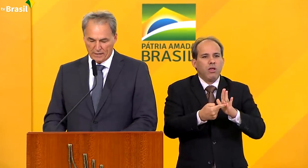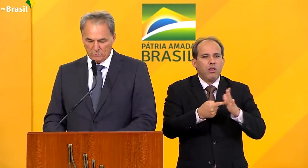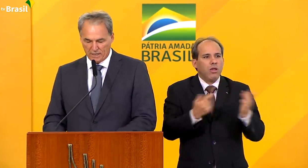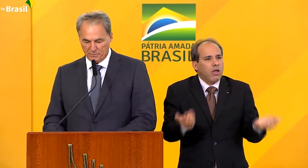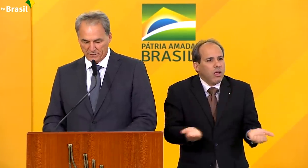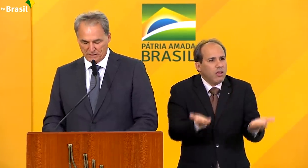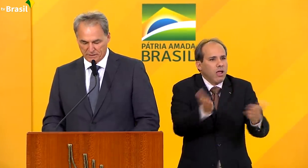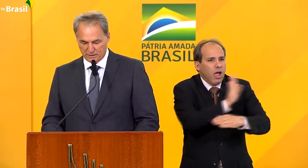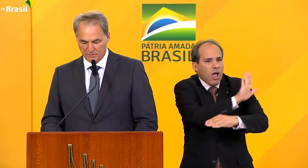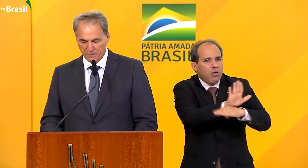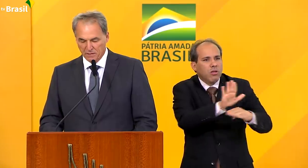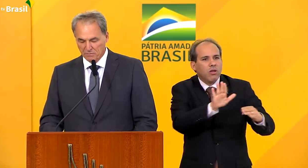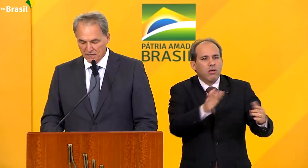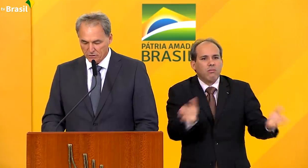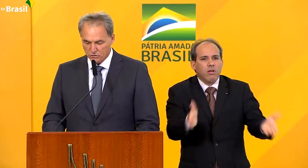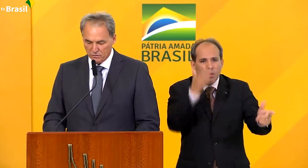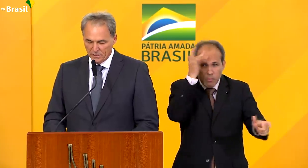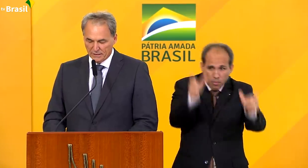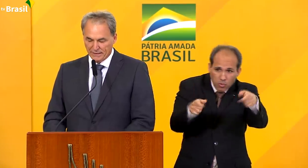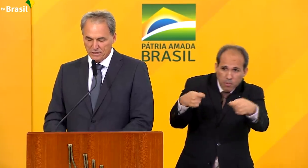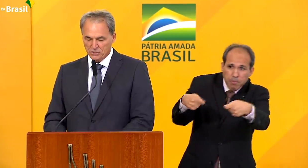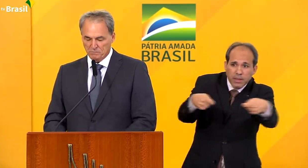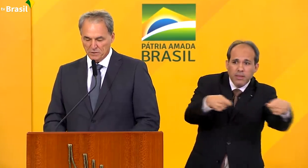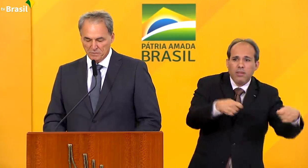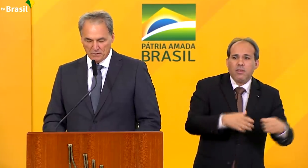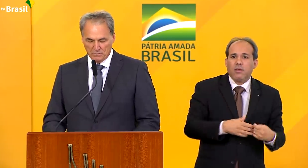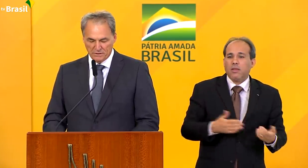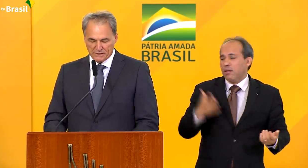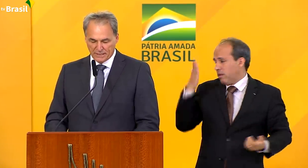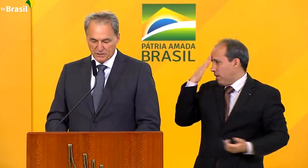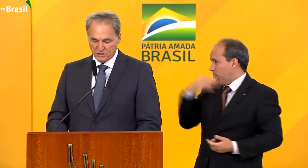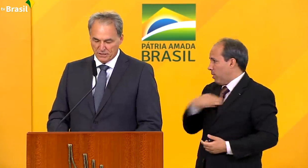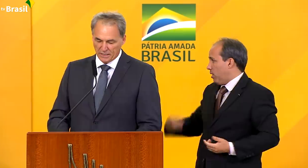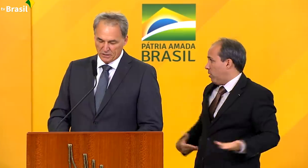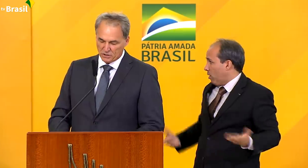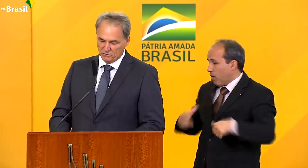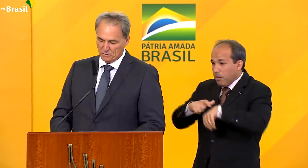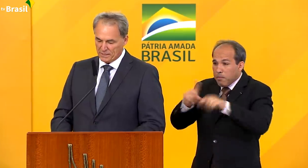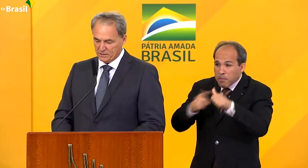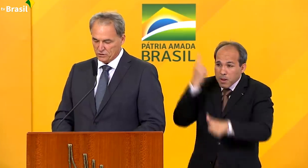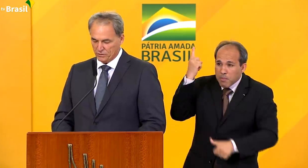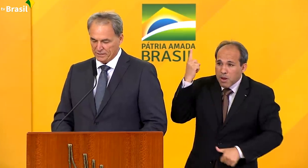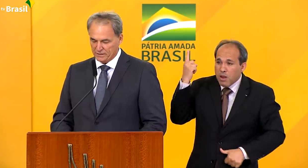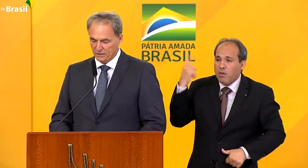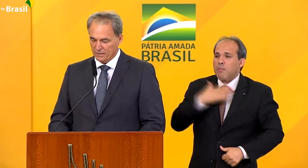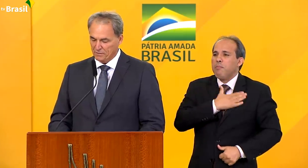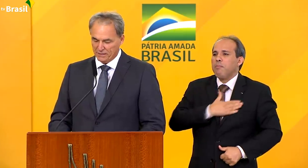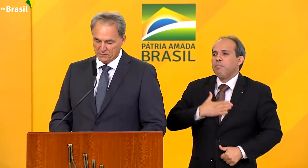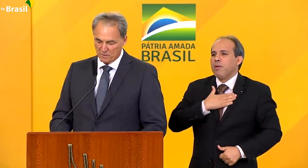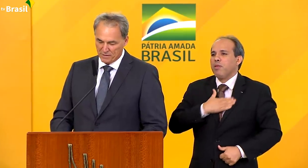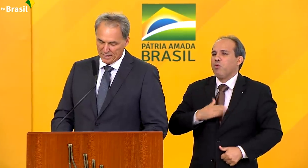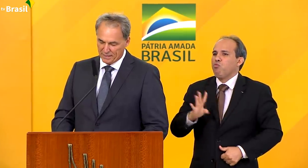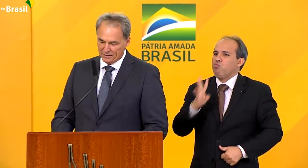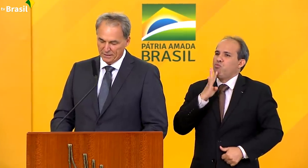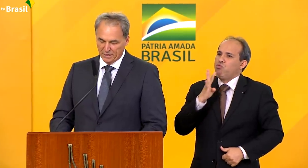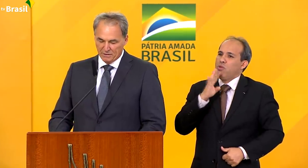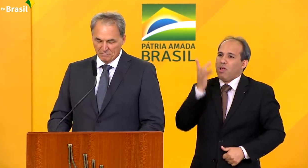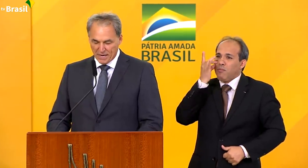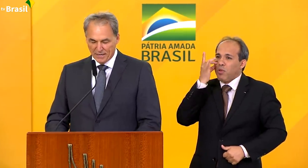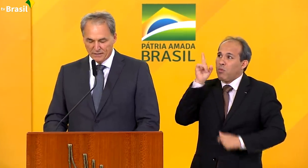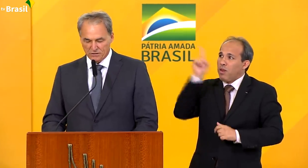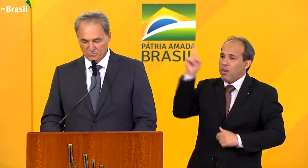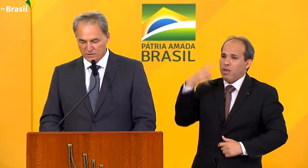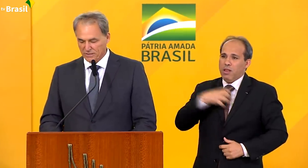colaborar com quem precisa. Ministro, desde o primeiro instante em que tive o prazer de conhecê-lo na belíssima Bahia,